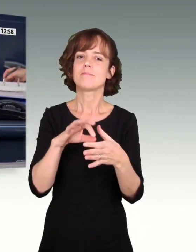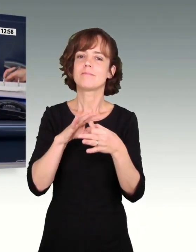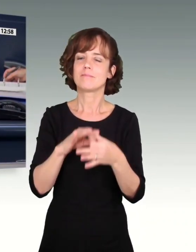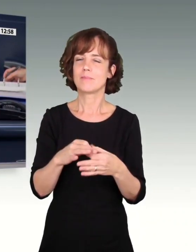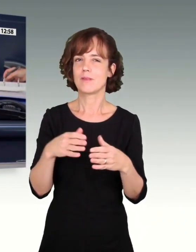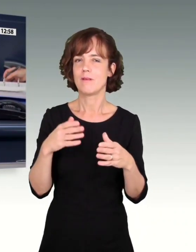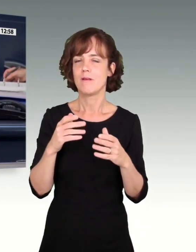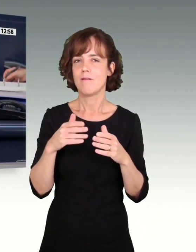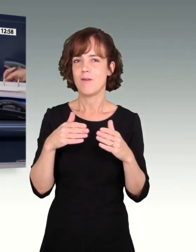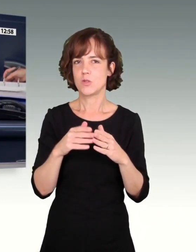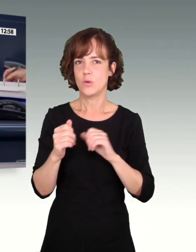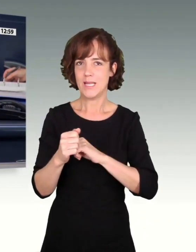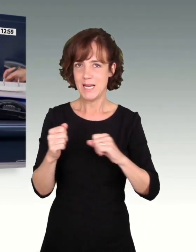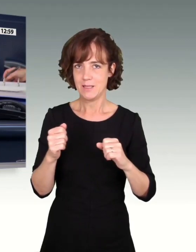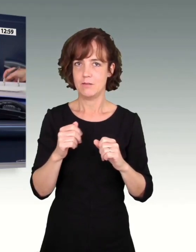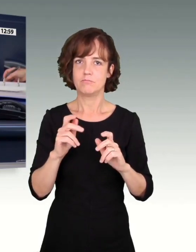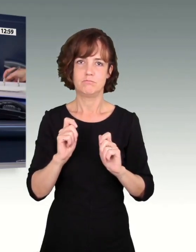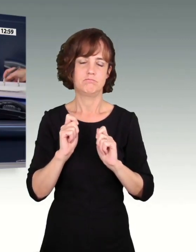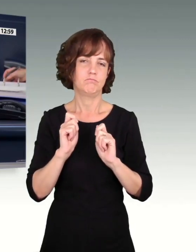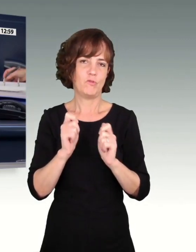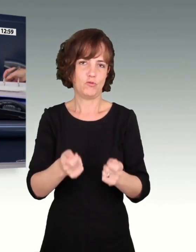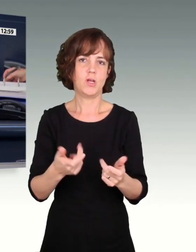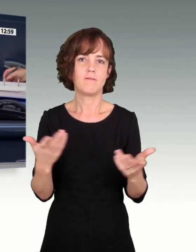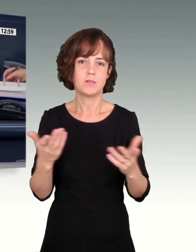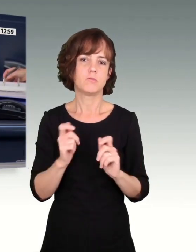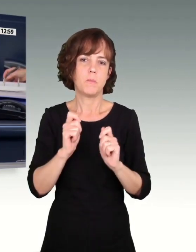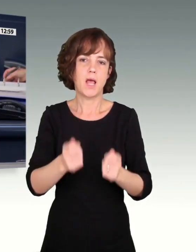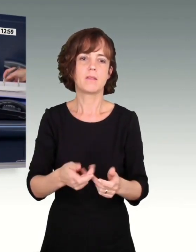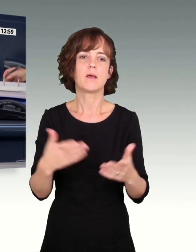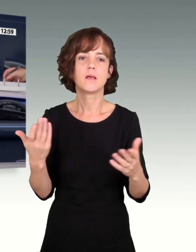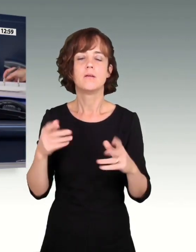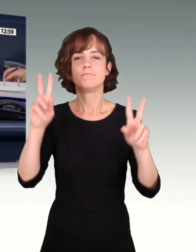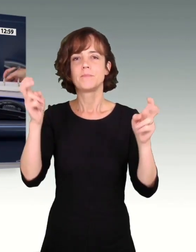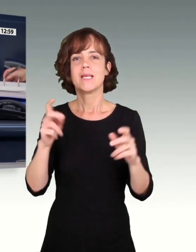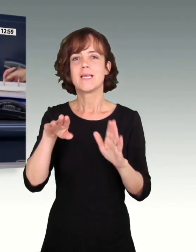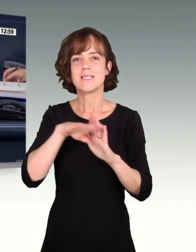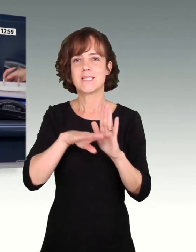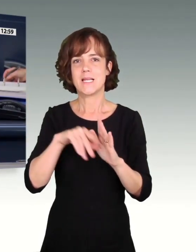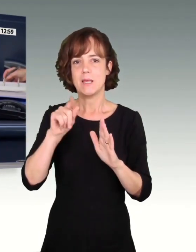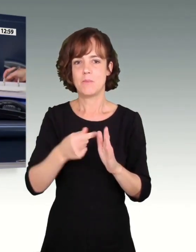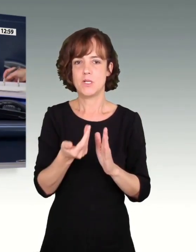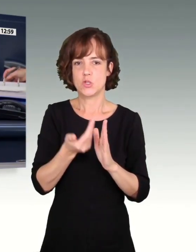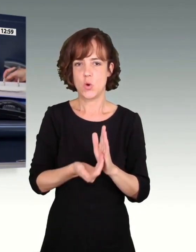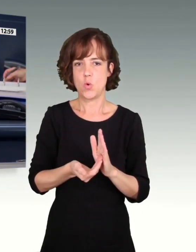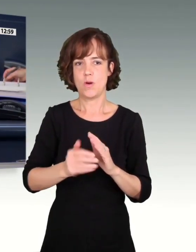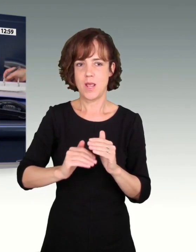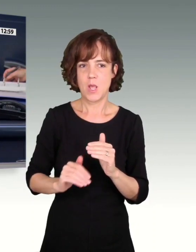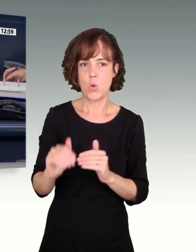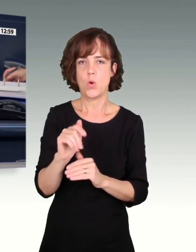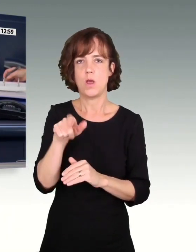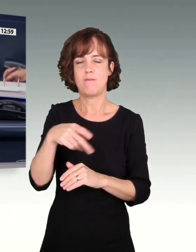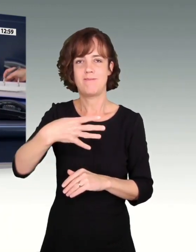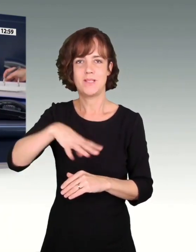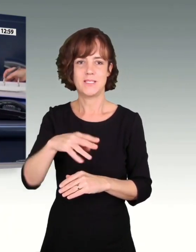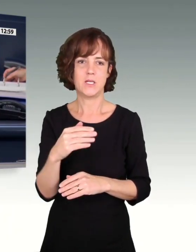Mindestlohn auf 14 Euro erhöhen, sowie die Beratung der Beschlussempfehlungen des Ausschusses für Arbeit und Soziales zu den Anträgen der Fraktion Die